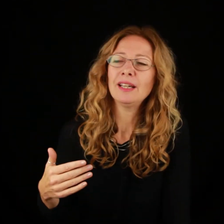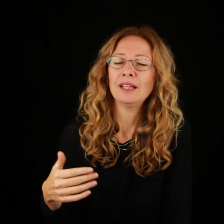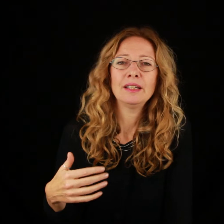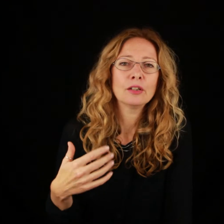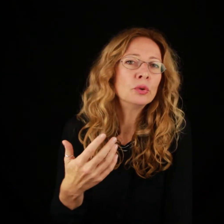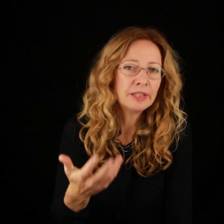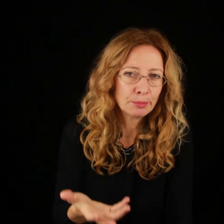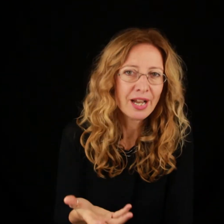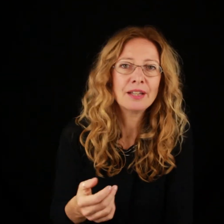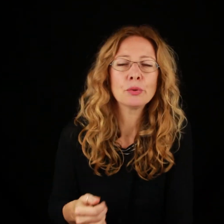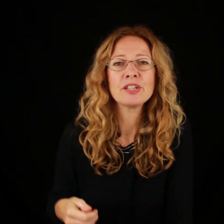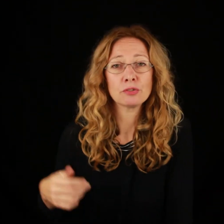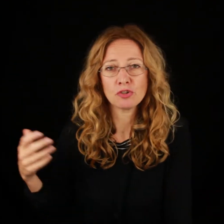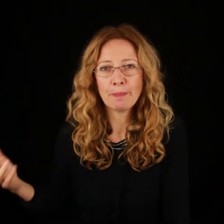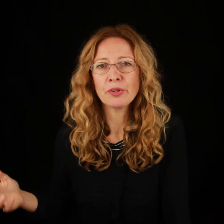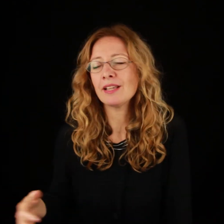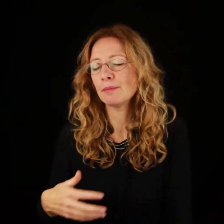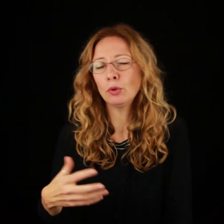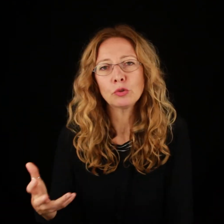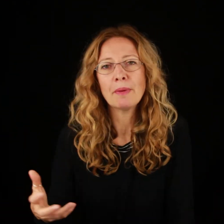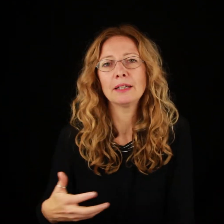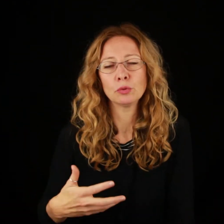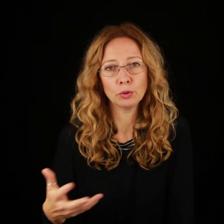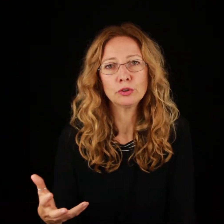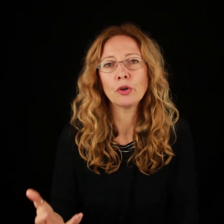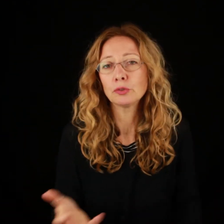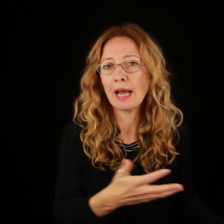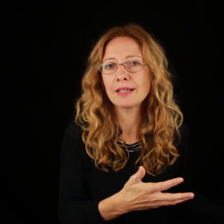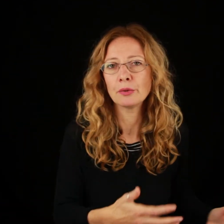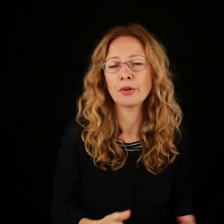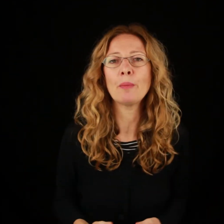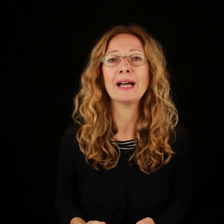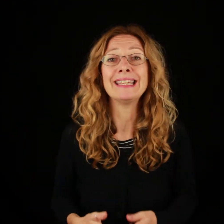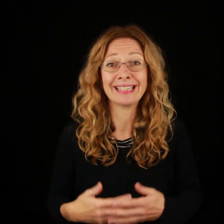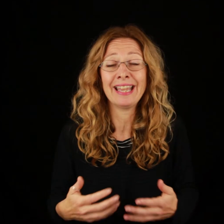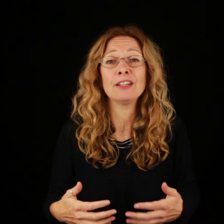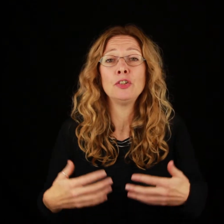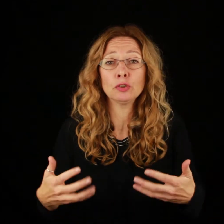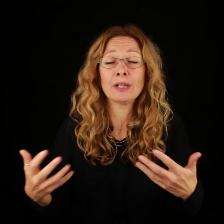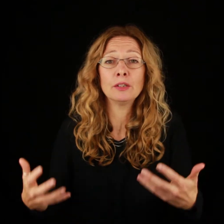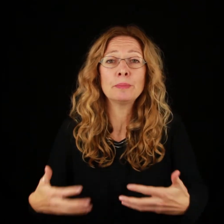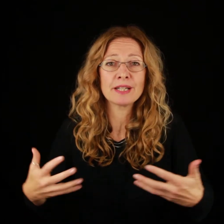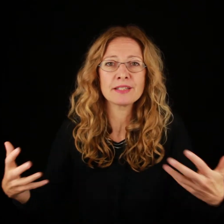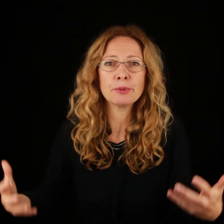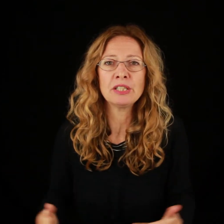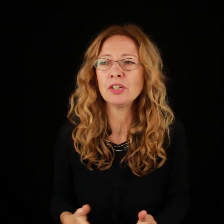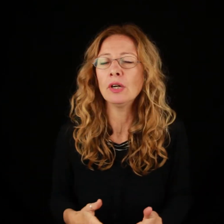contemporaneo questo, giapponese, molto amato, molto noto anche in Europa e che è noto anche lui per essere prolifico,